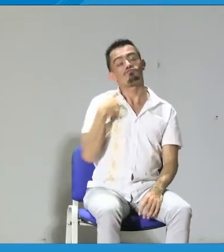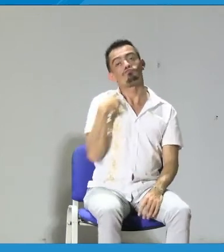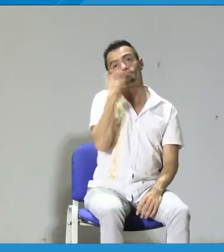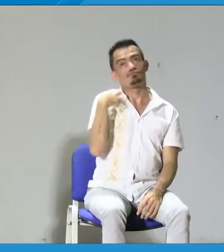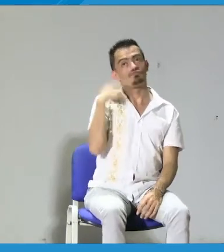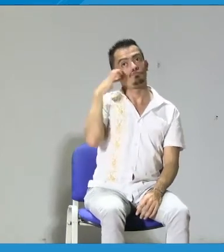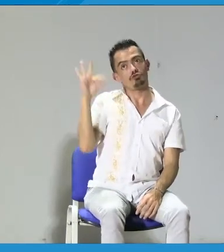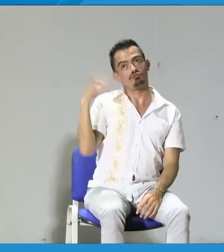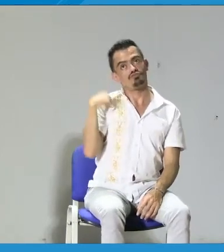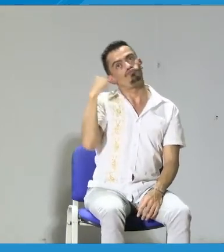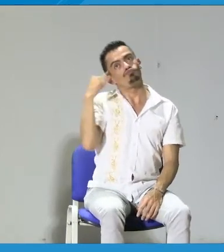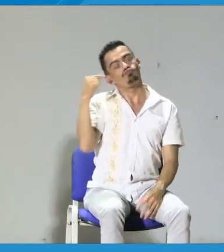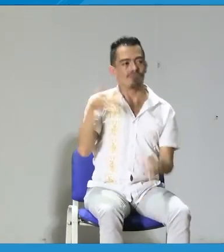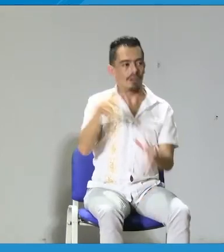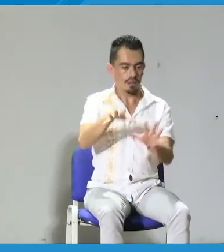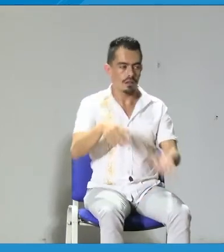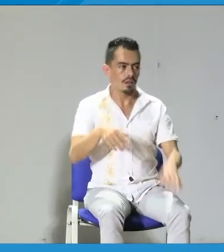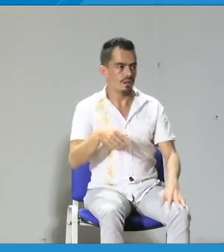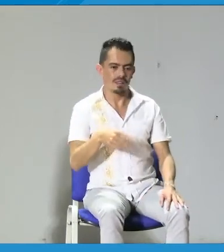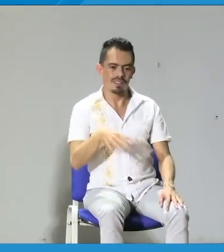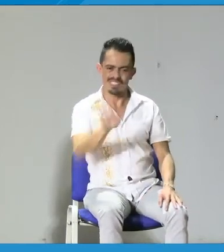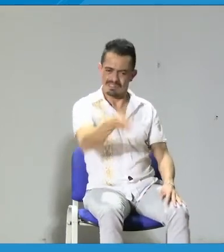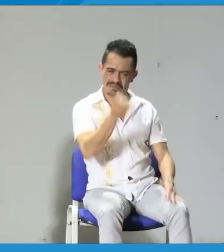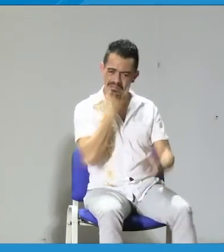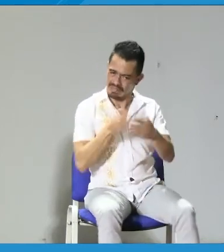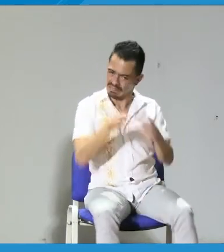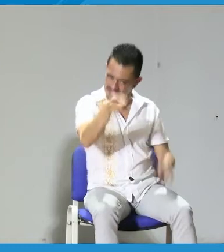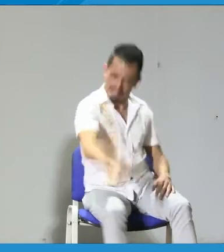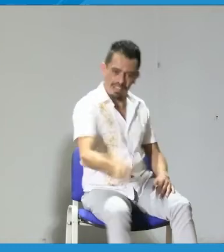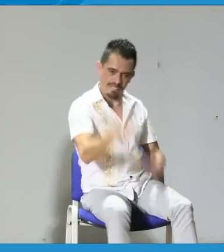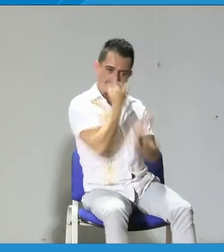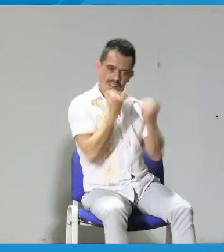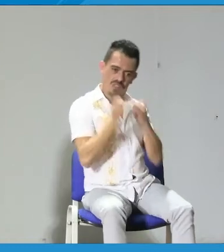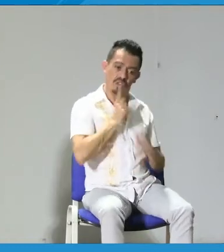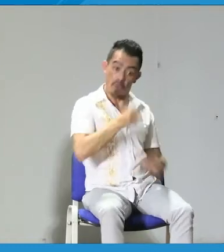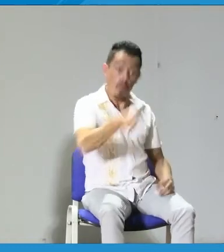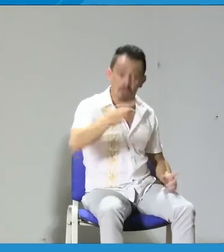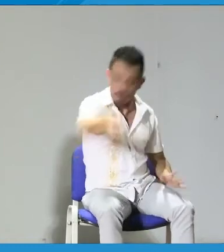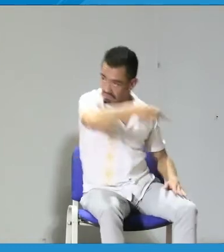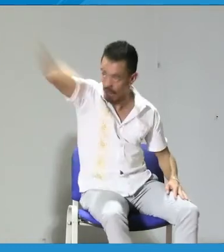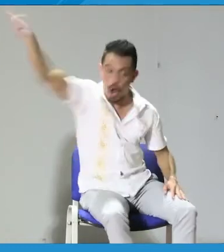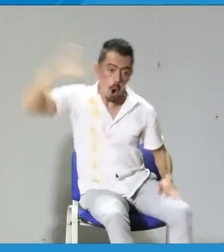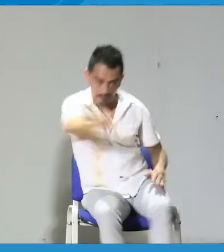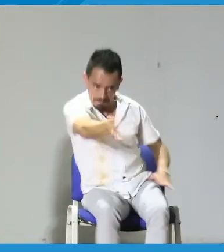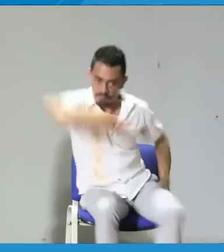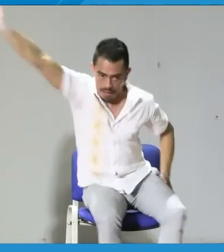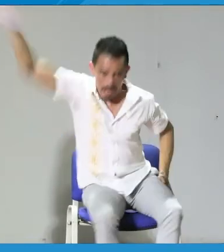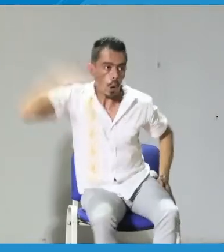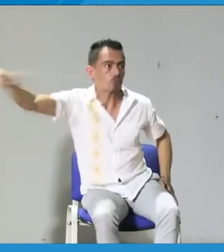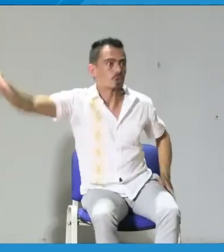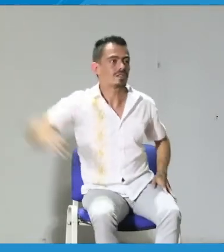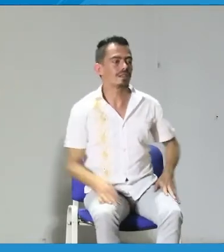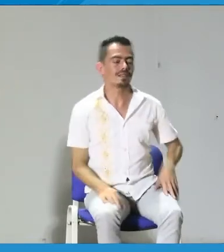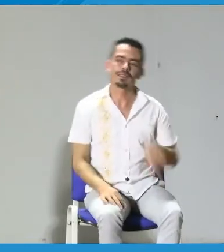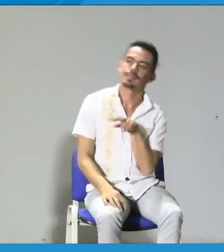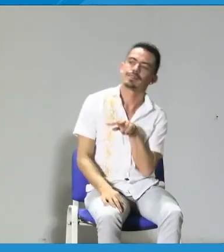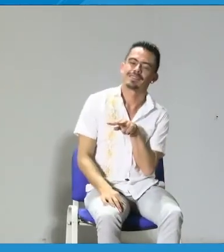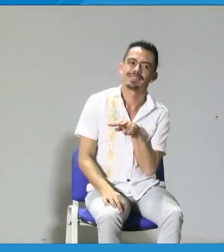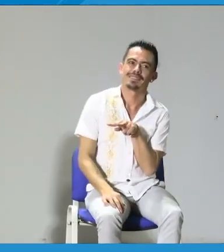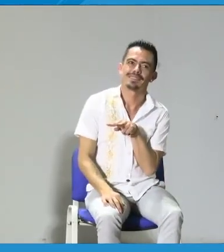niño hipoacústico en la escuela, sí, el niño puede que hable con personas oyentes y le diga, no, usted tiene, sí, que